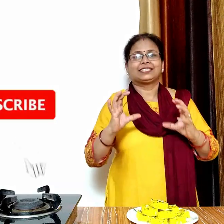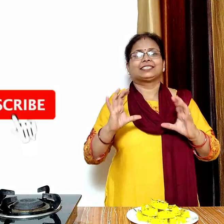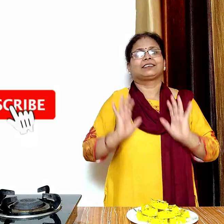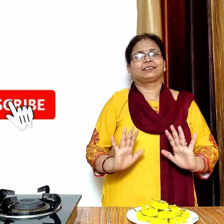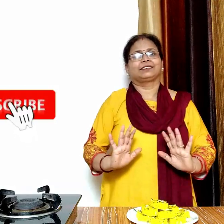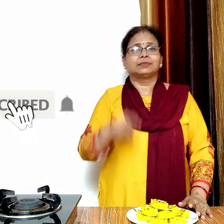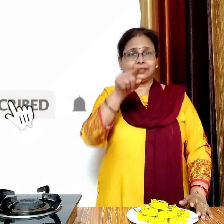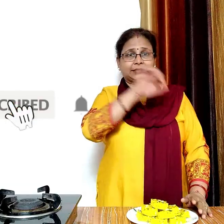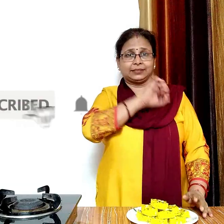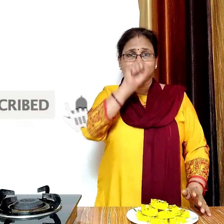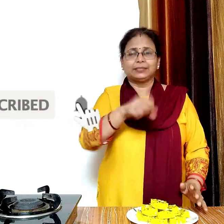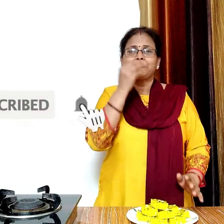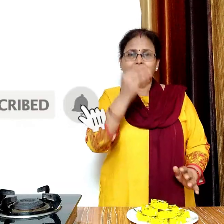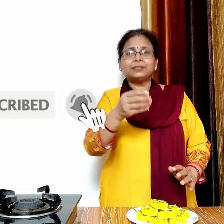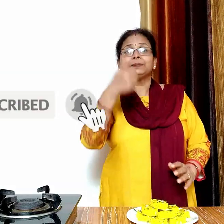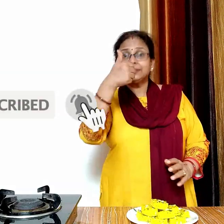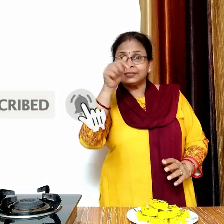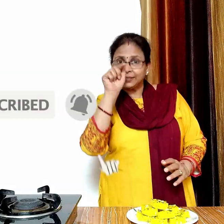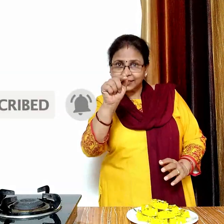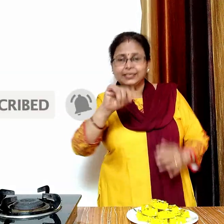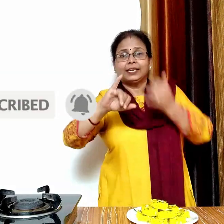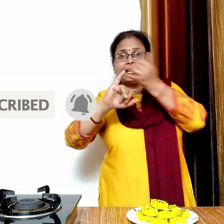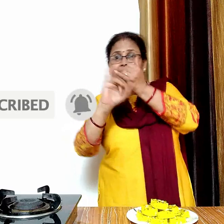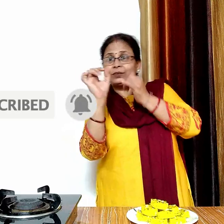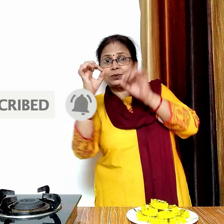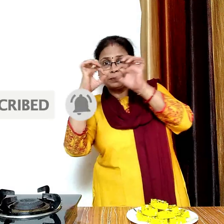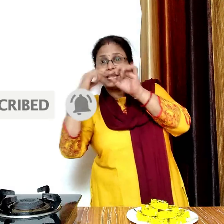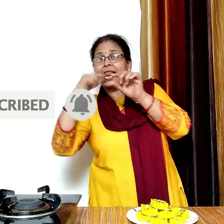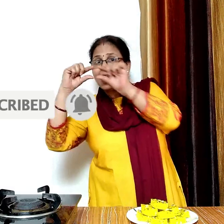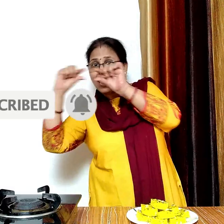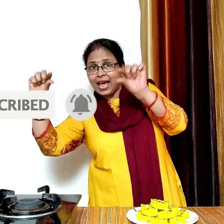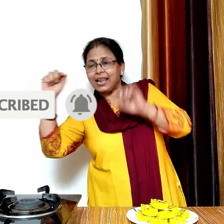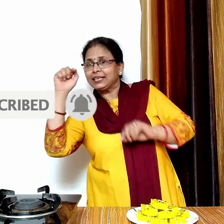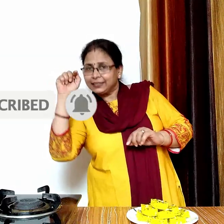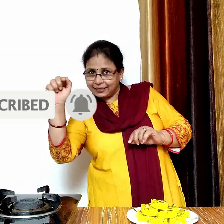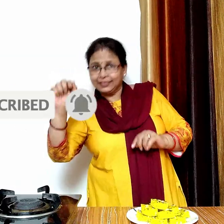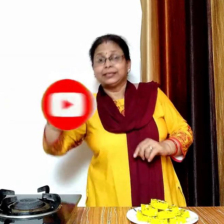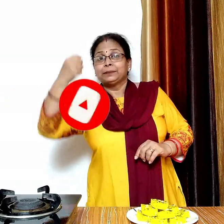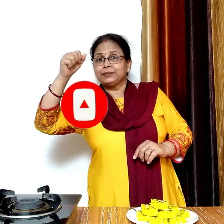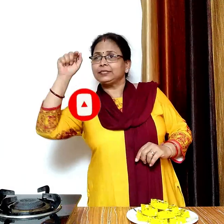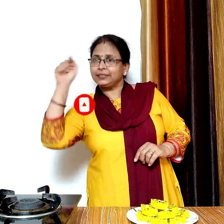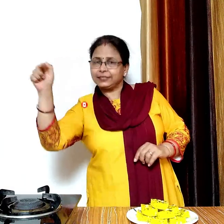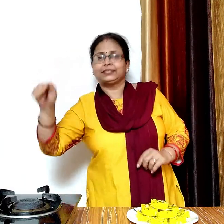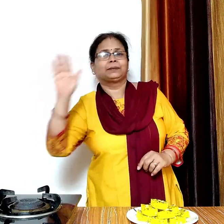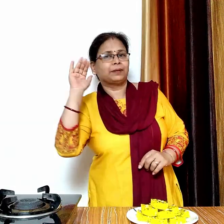अगर आपको मेरी वीडियो पसंद आई हो तो इस वीडियो को लाइक और सब्सक्राब करना ना पूले मिलते है निक्स वीडियो में